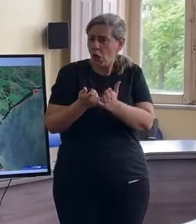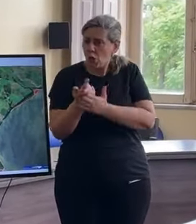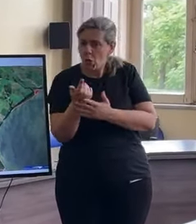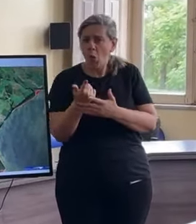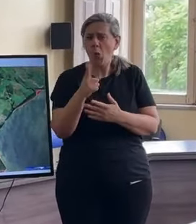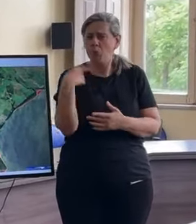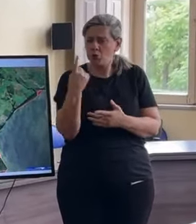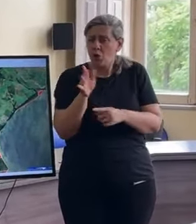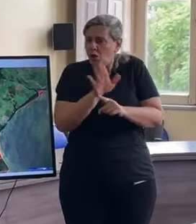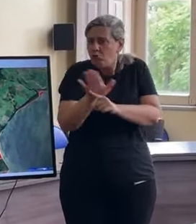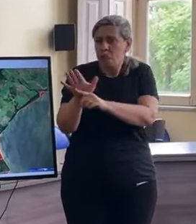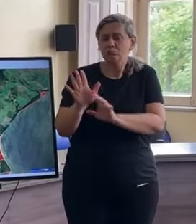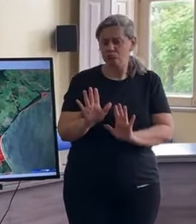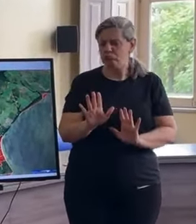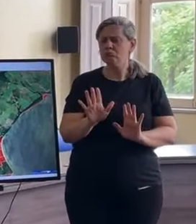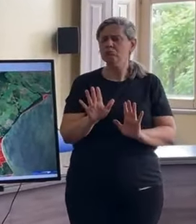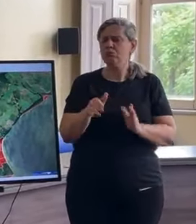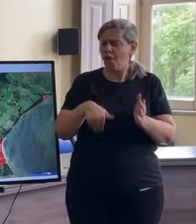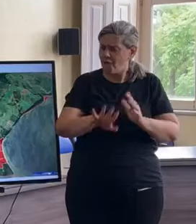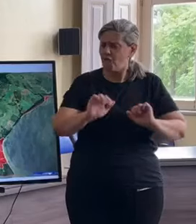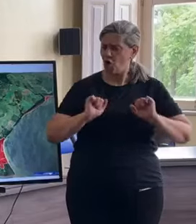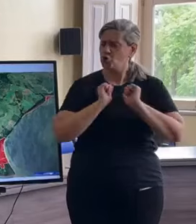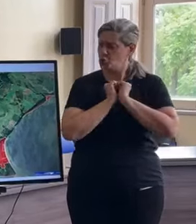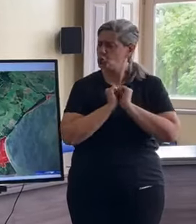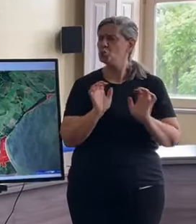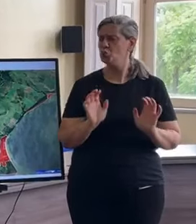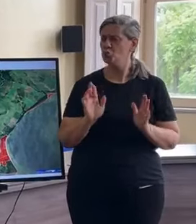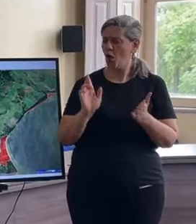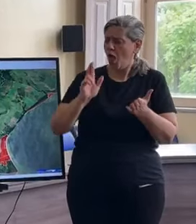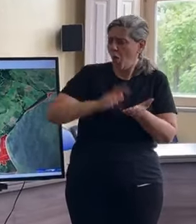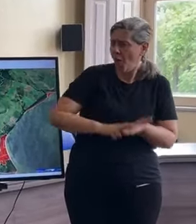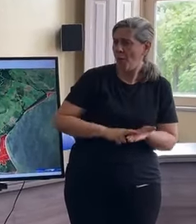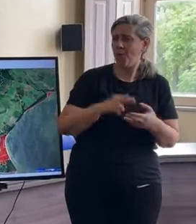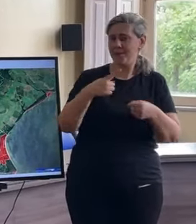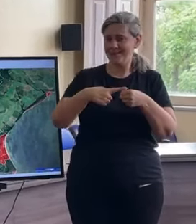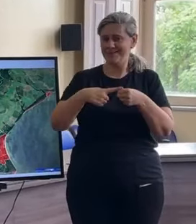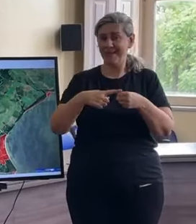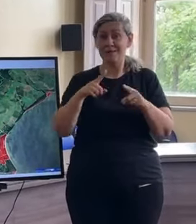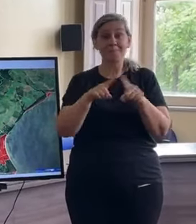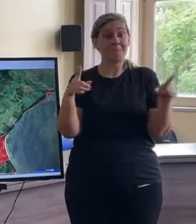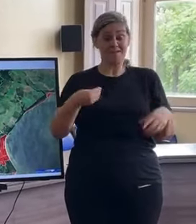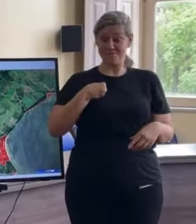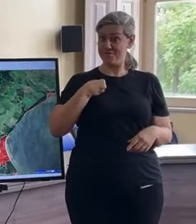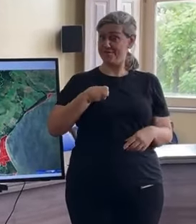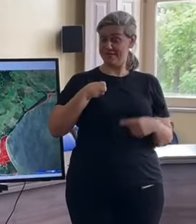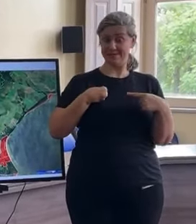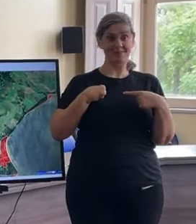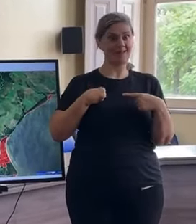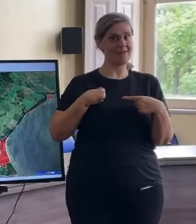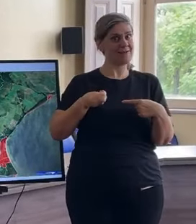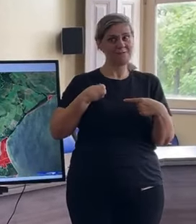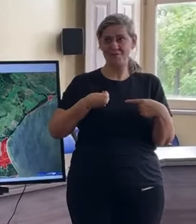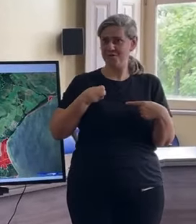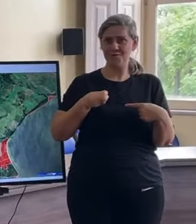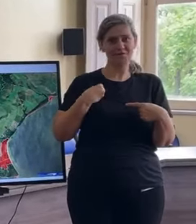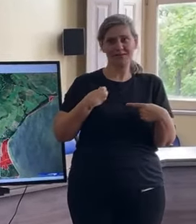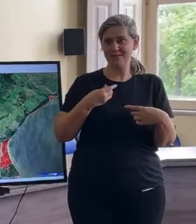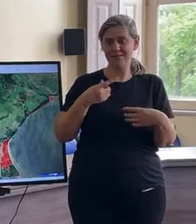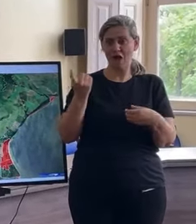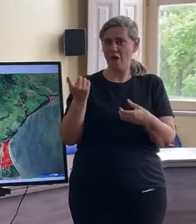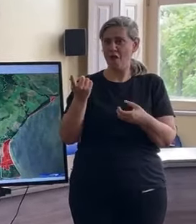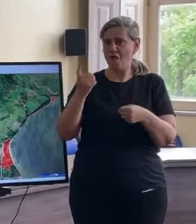junto para fazer a recuperação do que acontecia na cidade. Agora, as vidas, essas são irrecuperáveis, são inestimáveis,